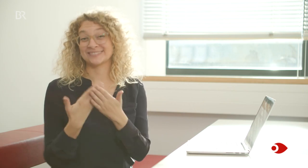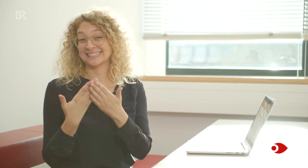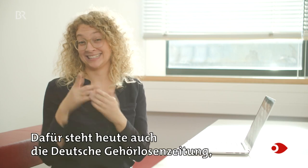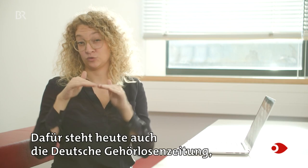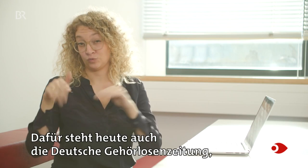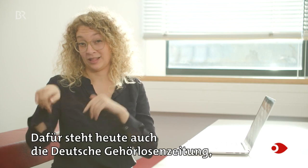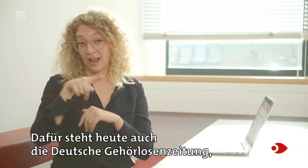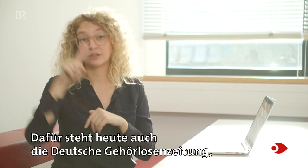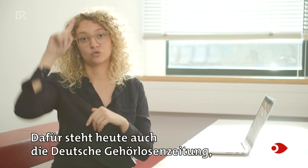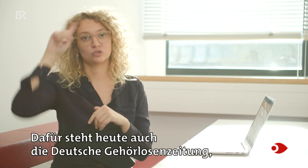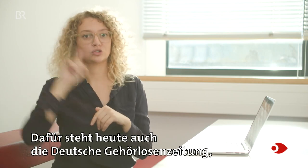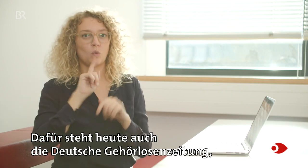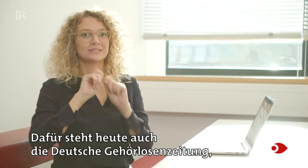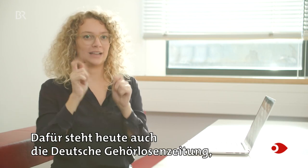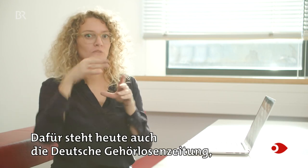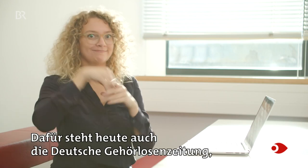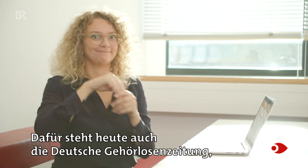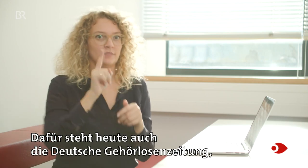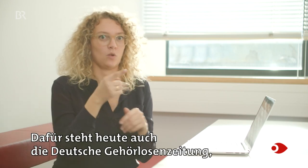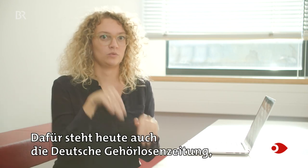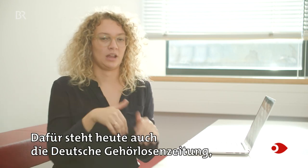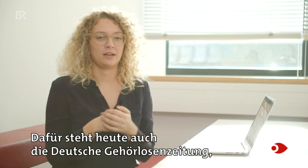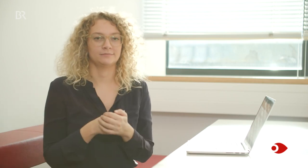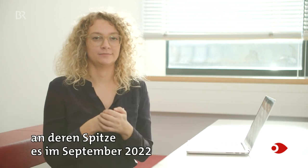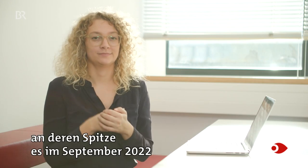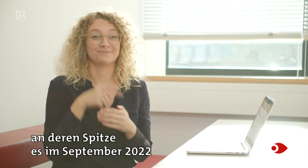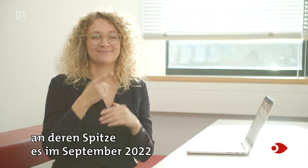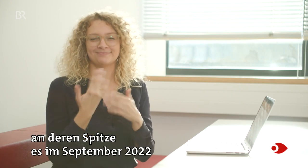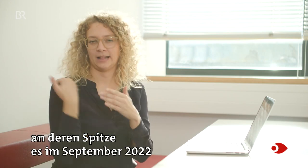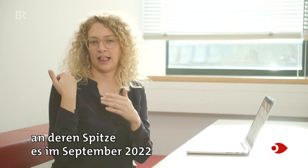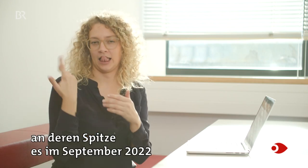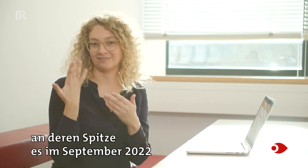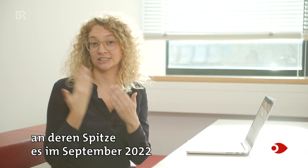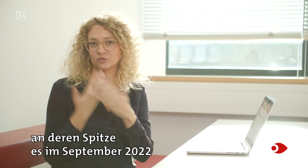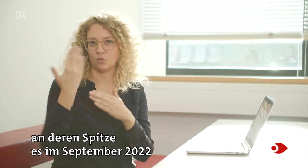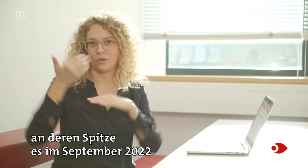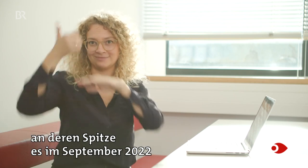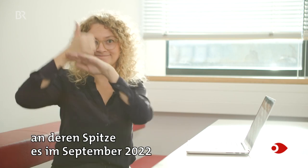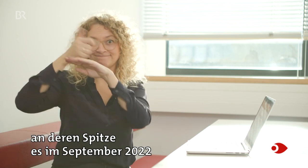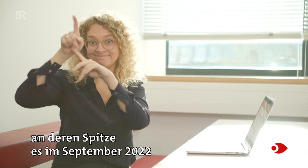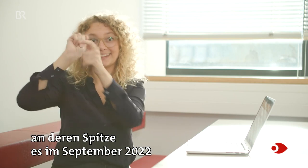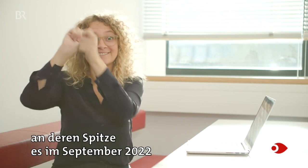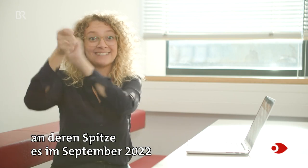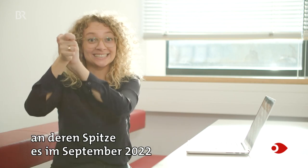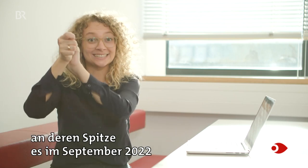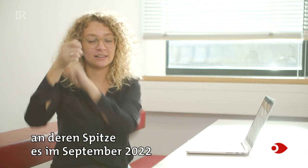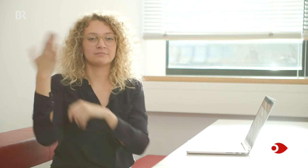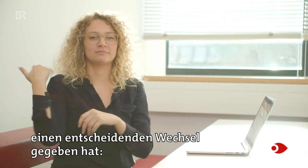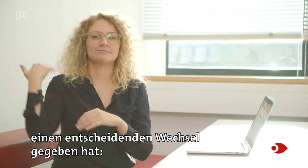Dafür steht heute auch die Deutsche Gehörlosenzeitung, an deren Spitze es im September 2022 einen